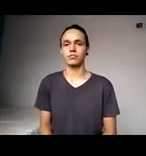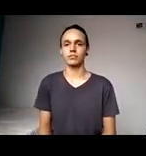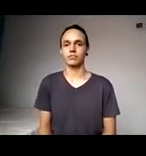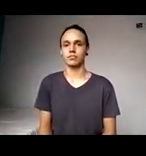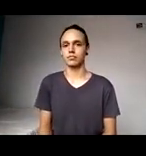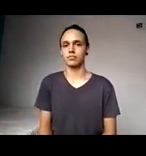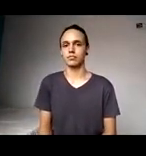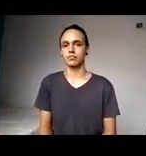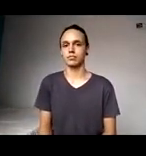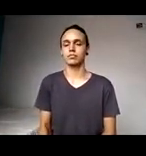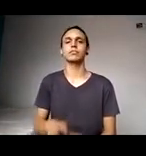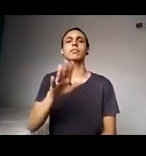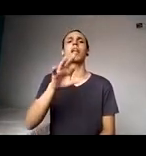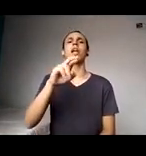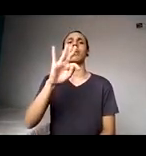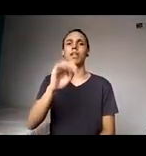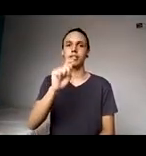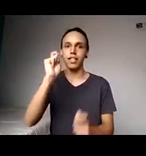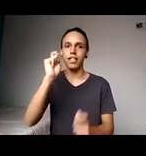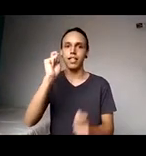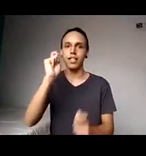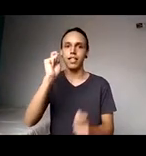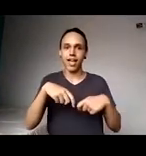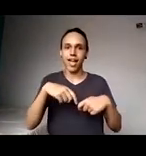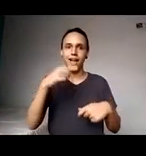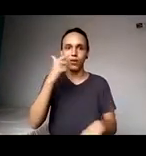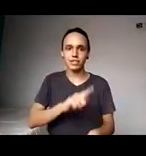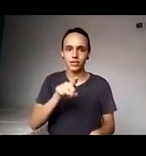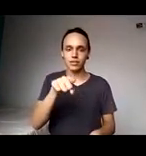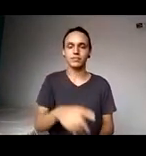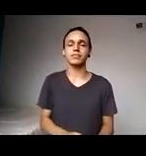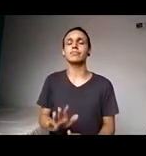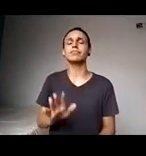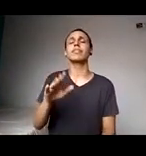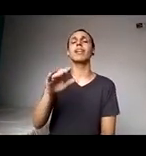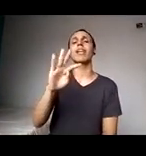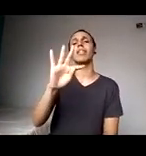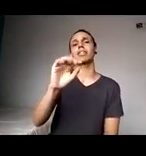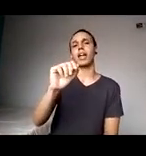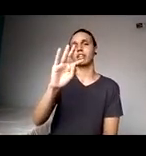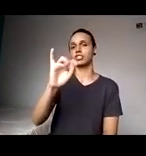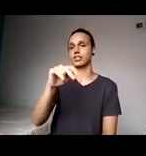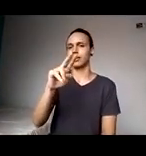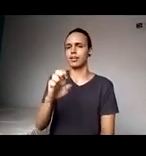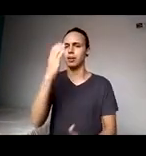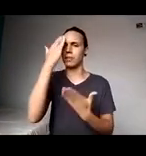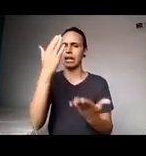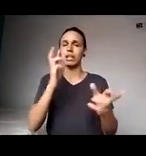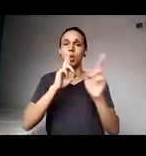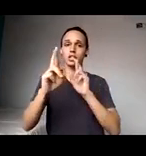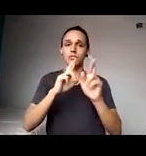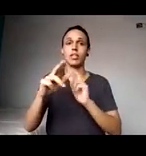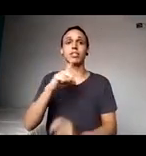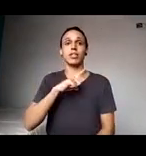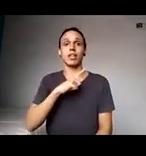Rita, você conseguiu acompanhar? Sim, Tatiana, muito obrigada pelas respostas, nós temos participações e